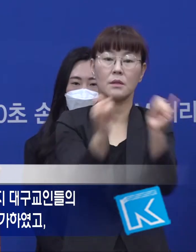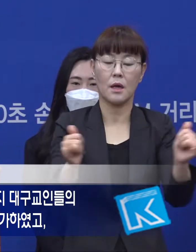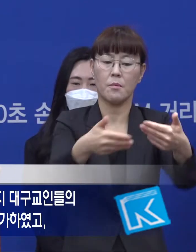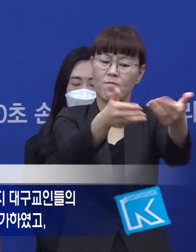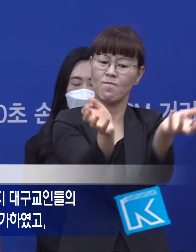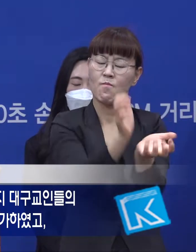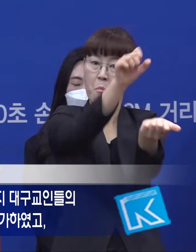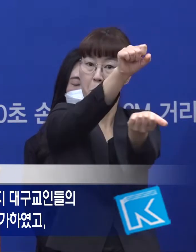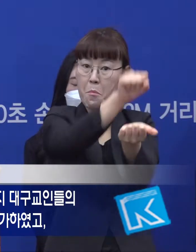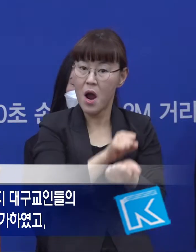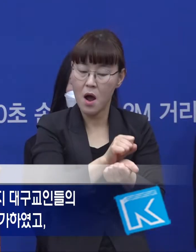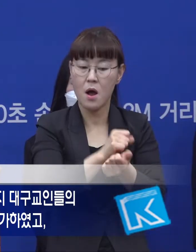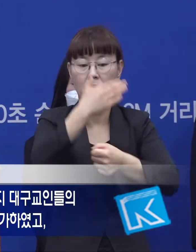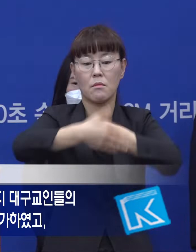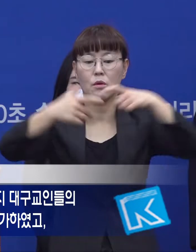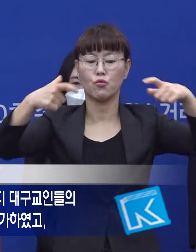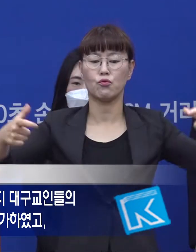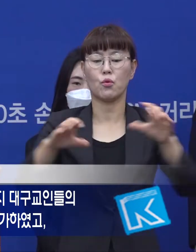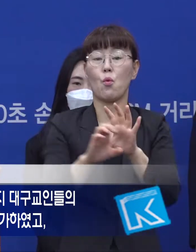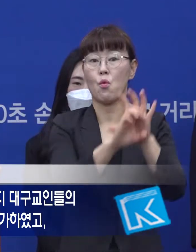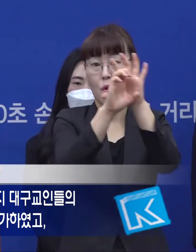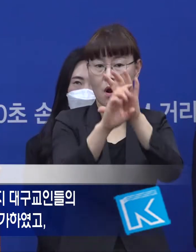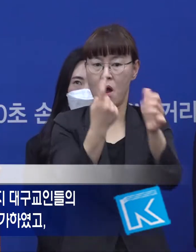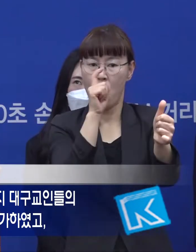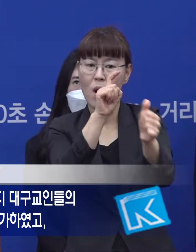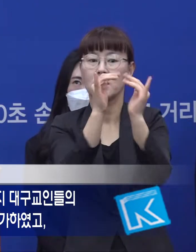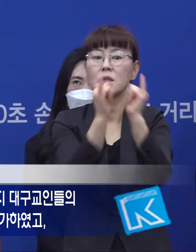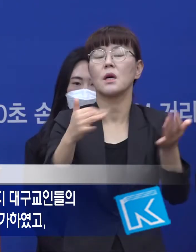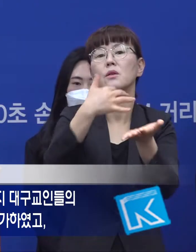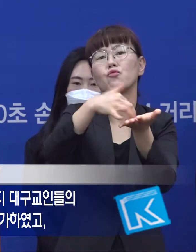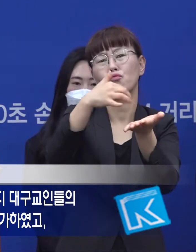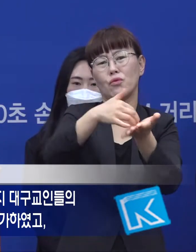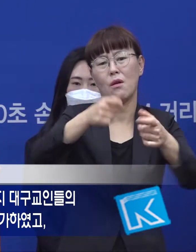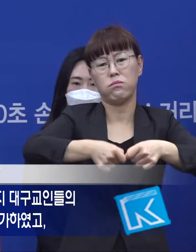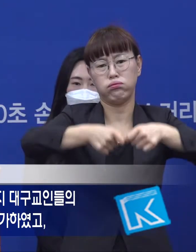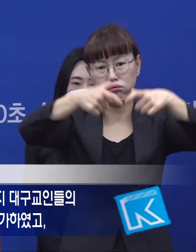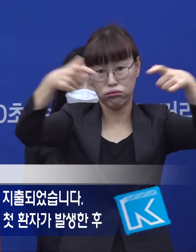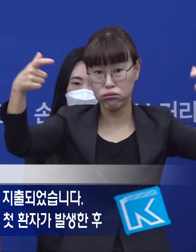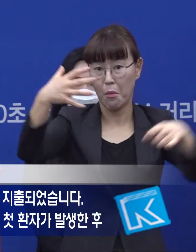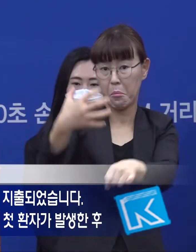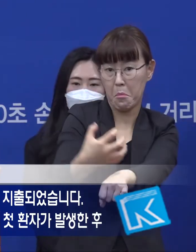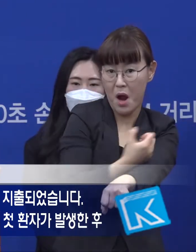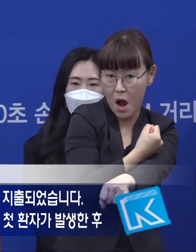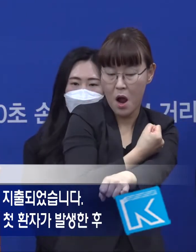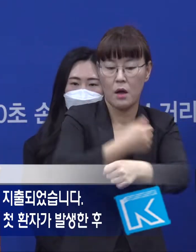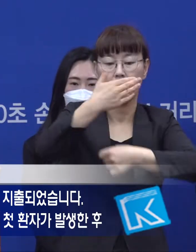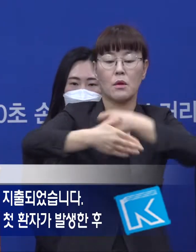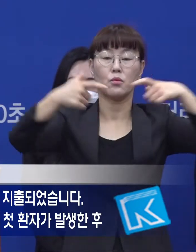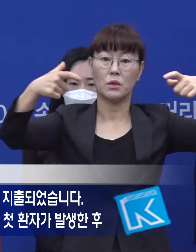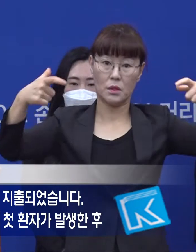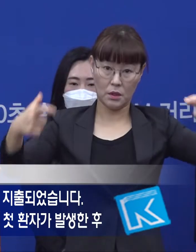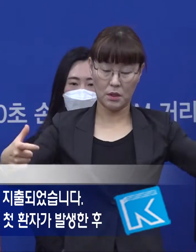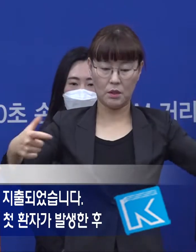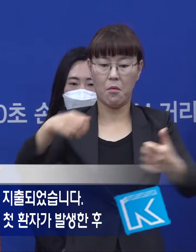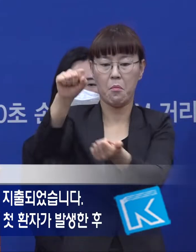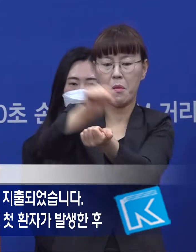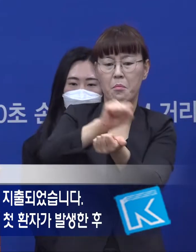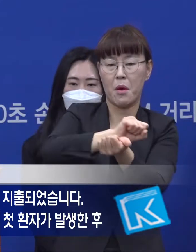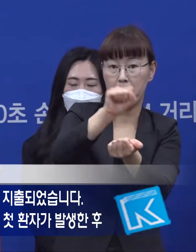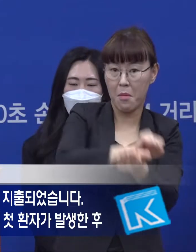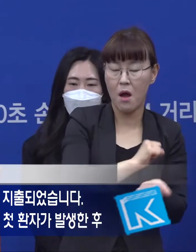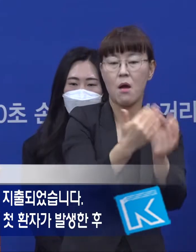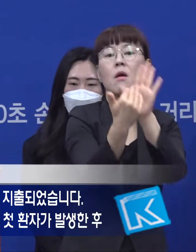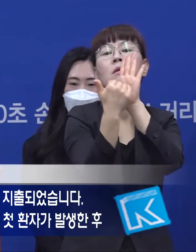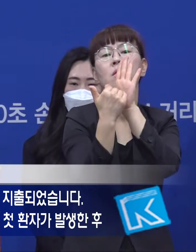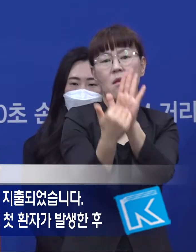감염으로 대구지역 코로나19 확진 환자의 수는 급격히 증가하였고 지역사회로의 전염병 확산